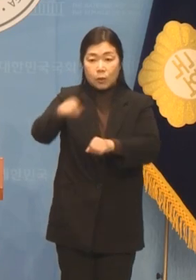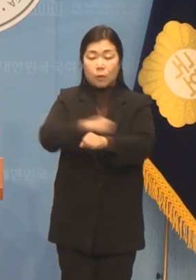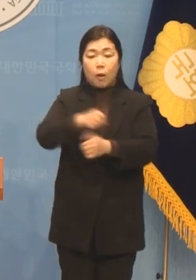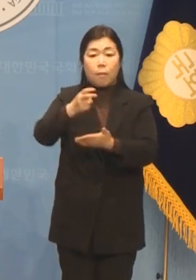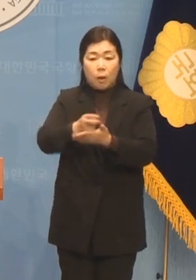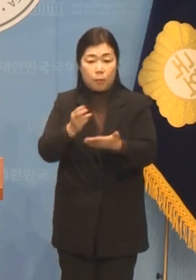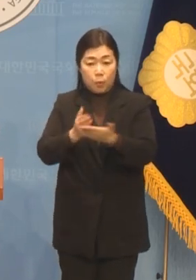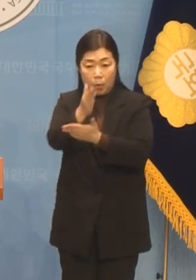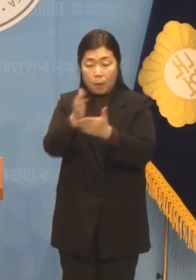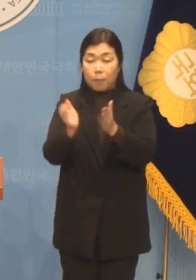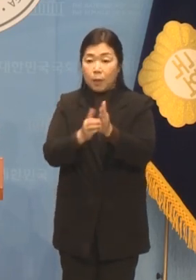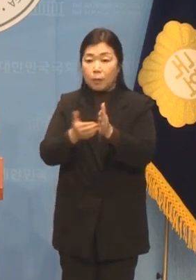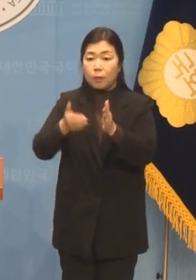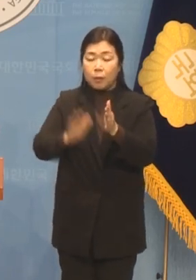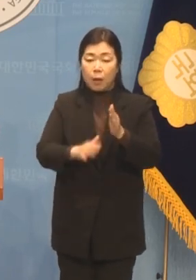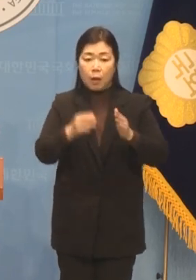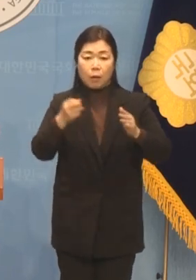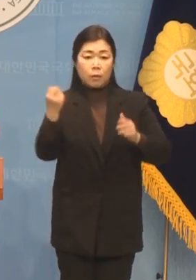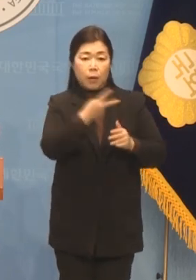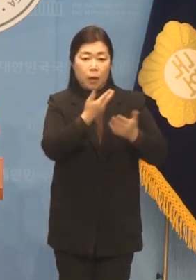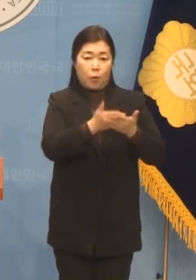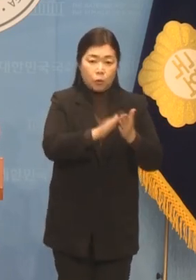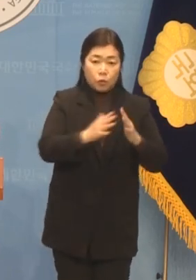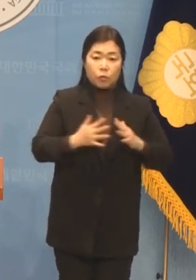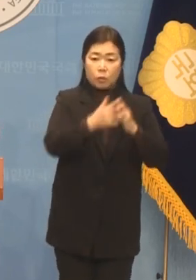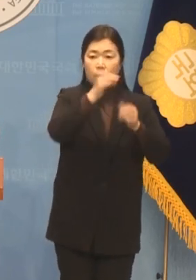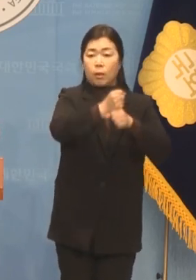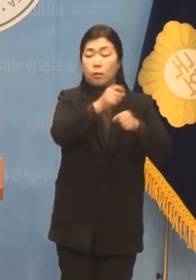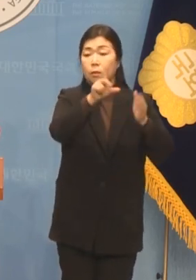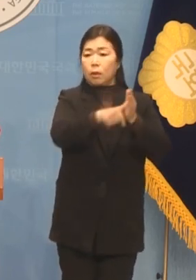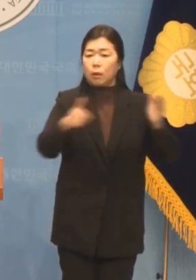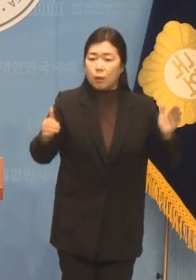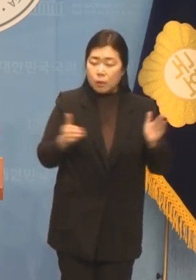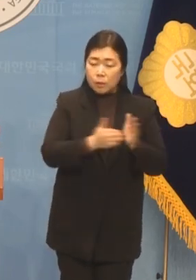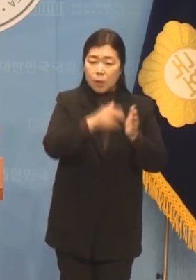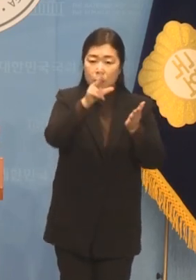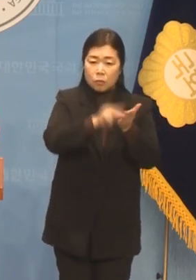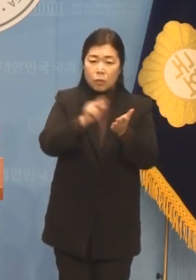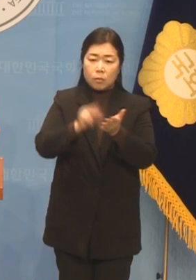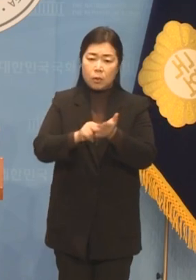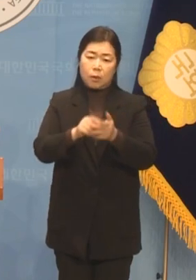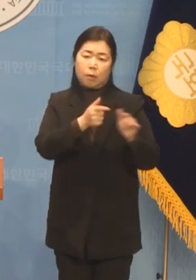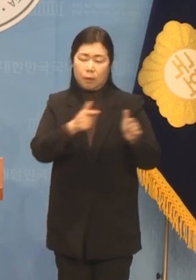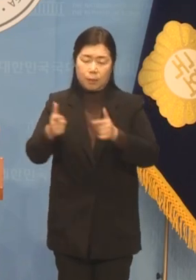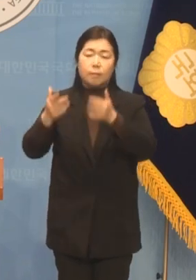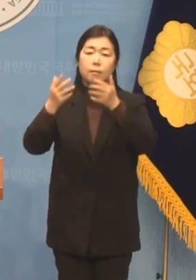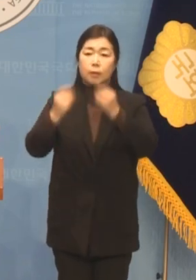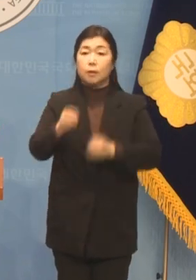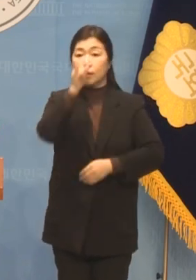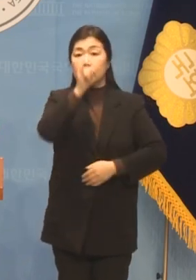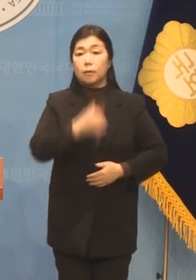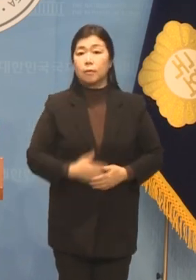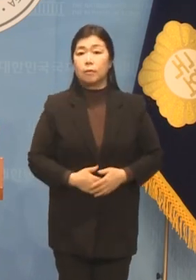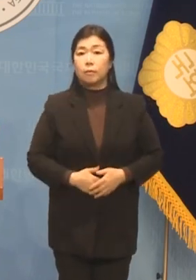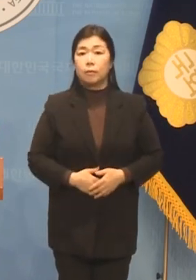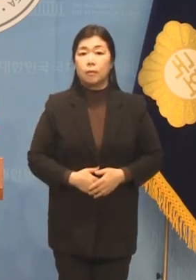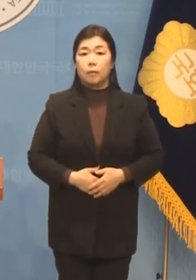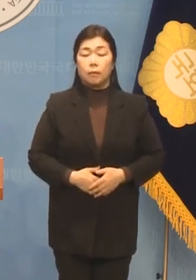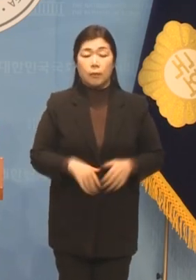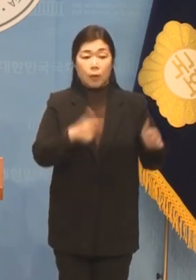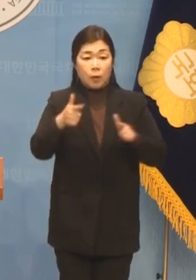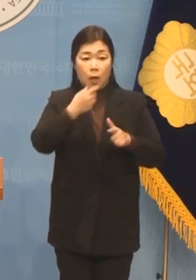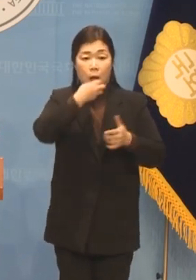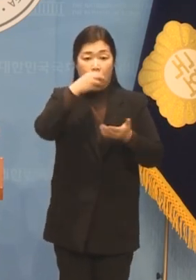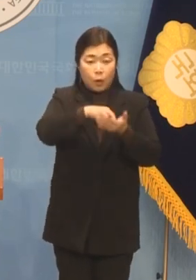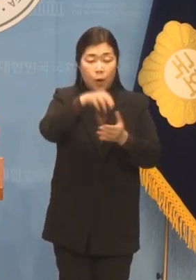통과됐으나 재건축이 가시화되기까지는 수많은 과제들이 산적해 있습니다 각종 인허가 사항은